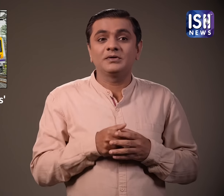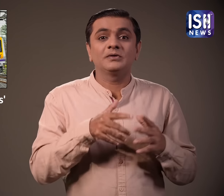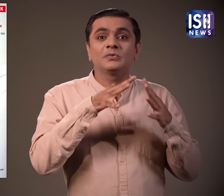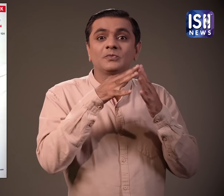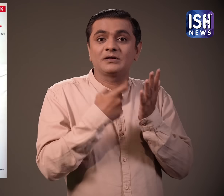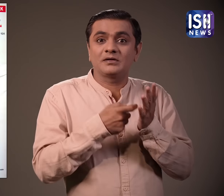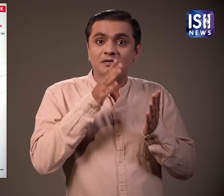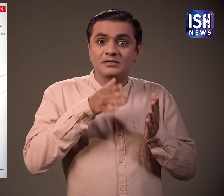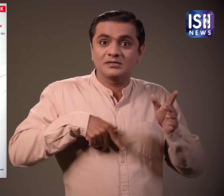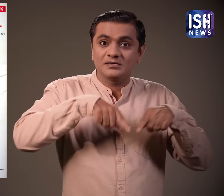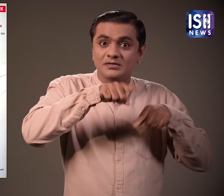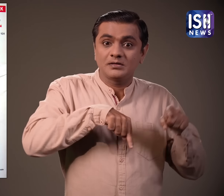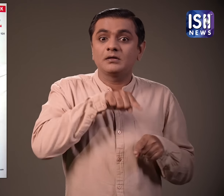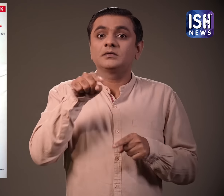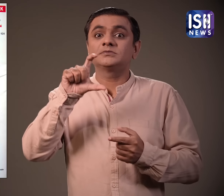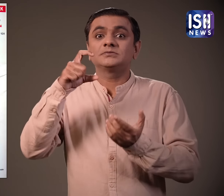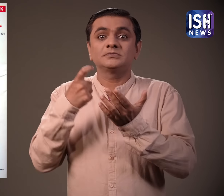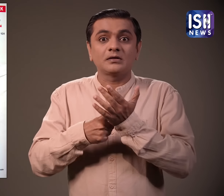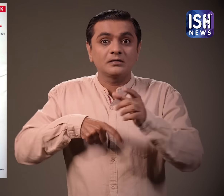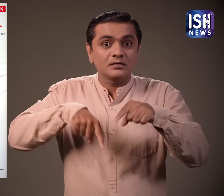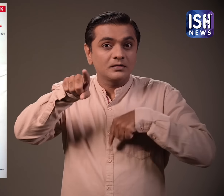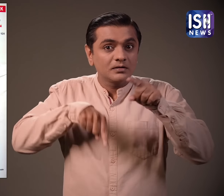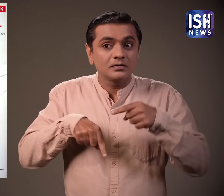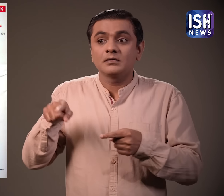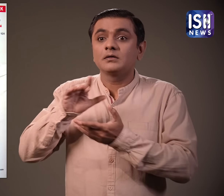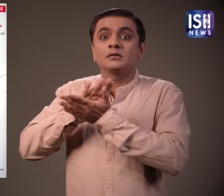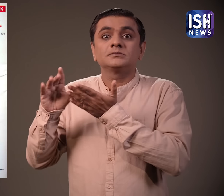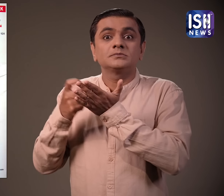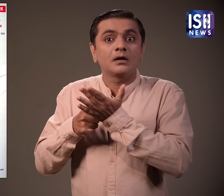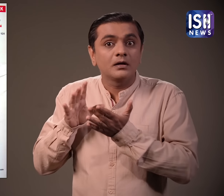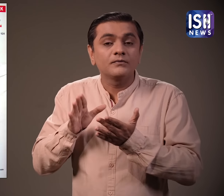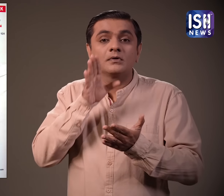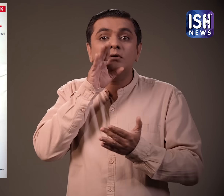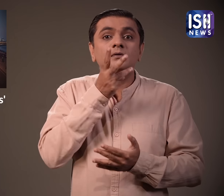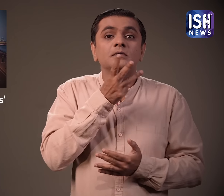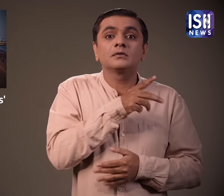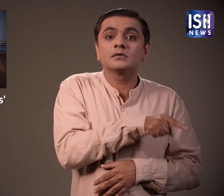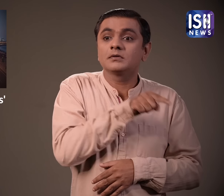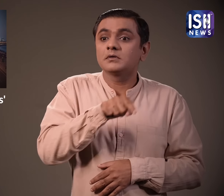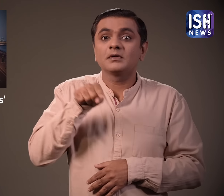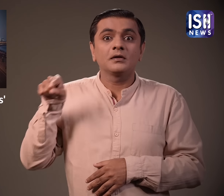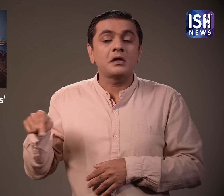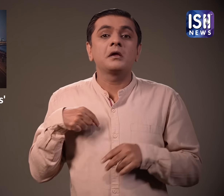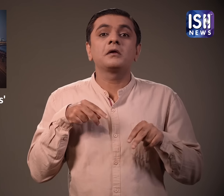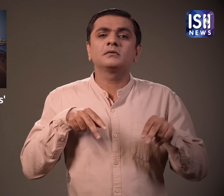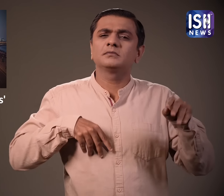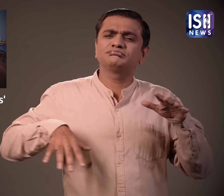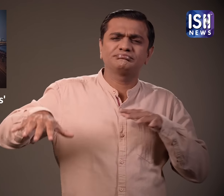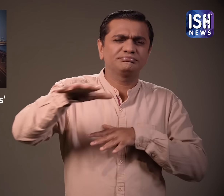पस्टिम रेलवे, मध्य रेलवे और हार्बर लाइन की ट्रेने है।